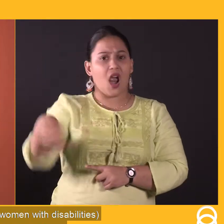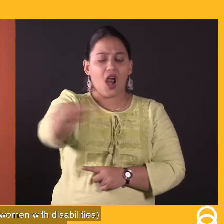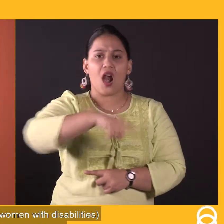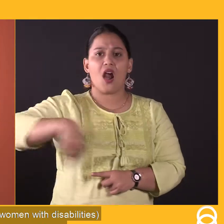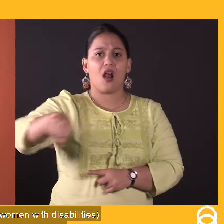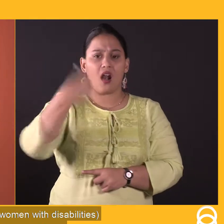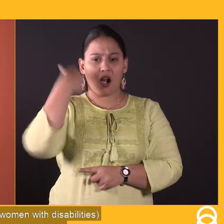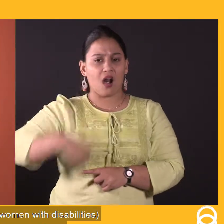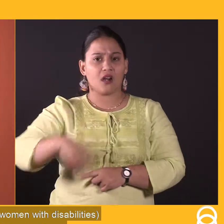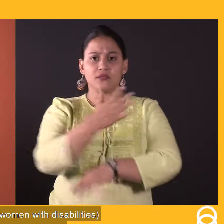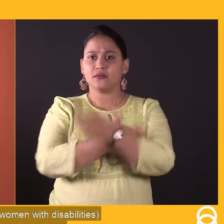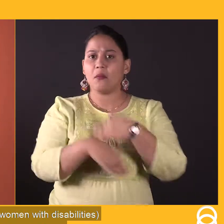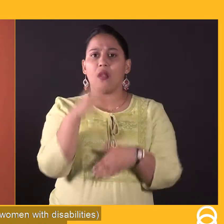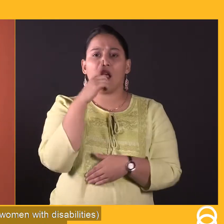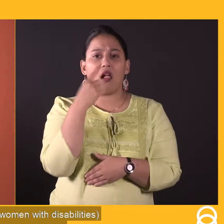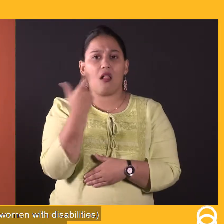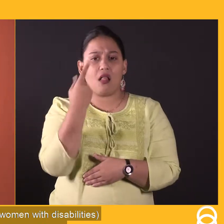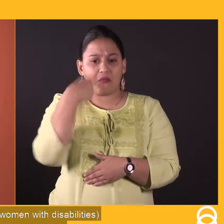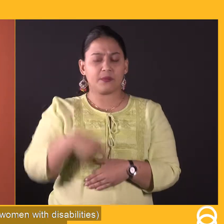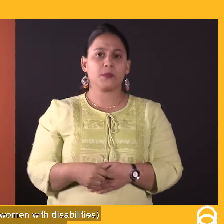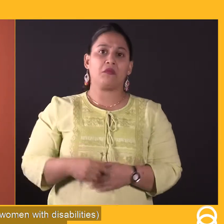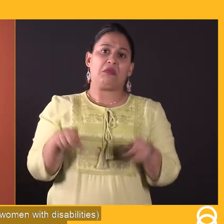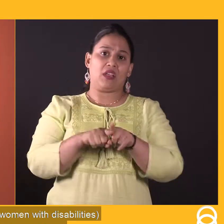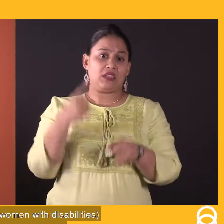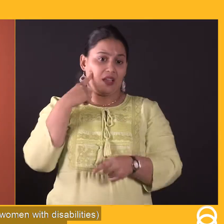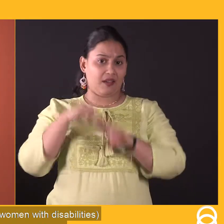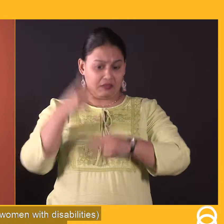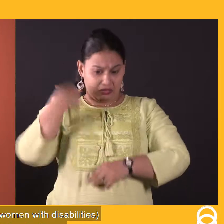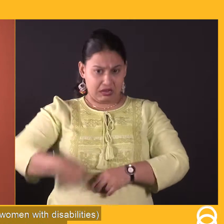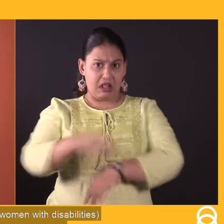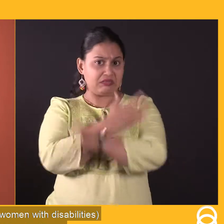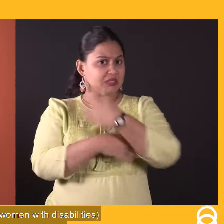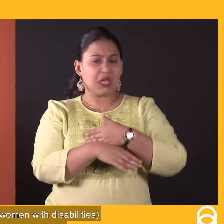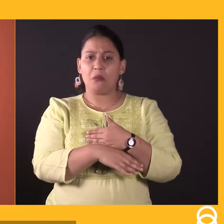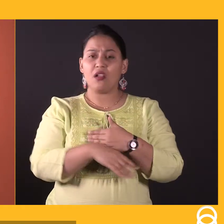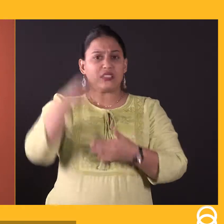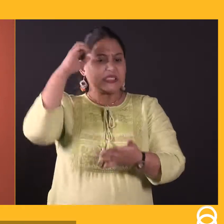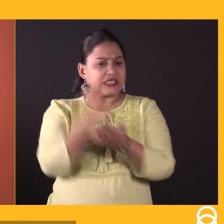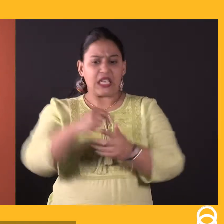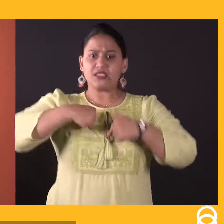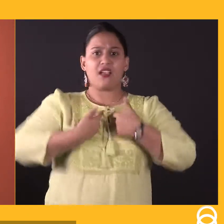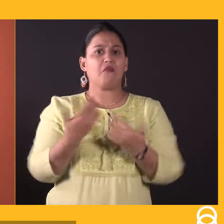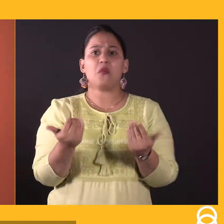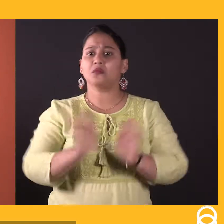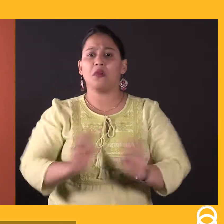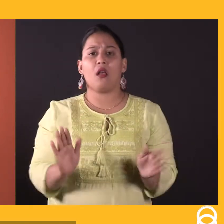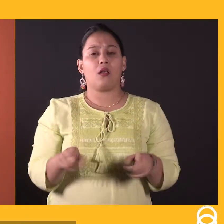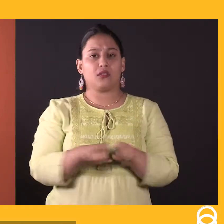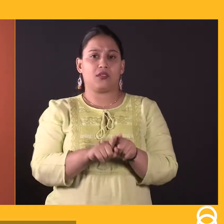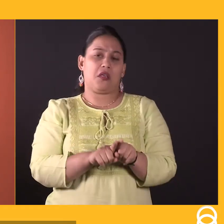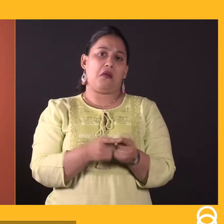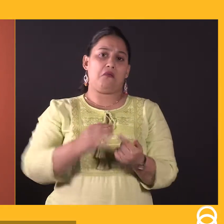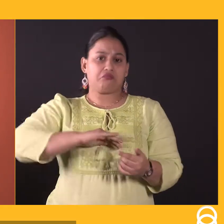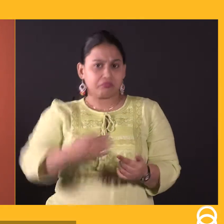समाज के हिसाब से ना वो अपने बारे में निरने ले सकती है ना अपने शरीर के बारे में ना अपनी लेंगिक्ता,